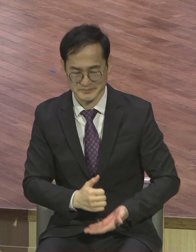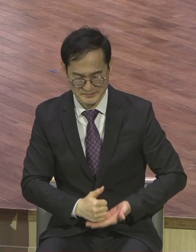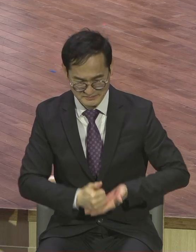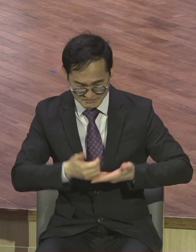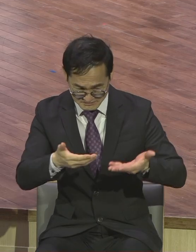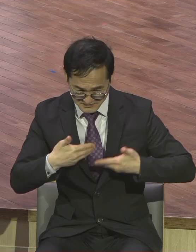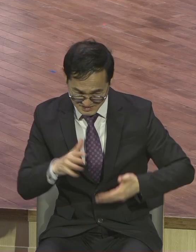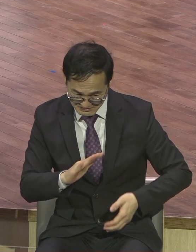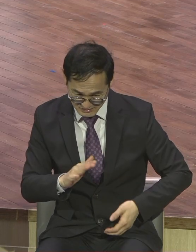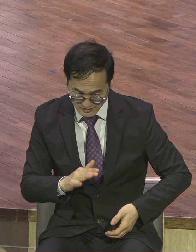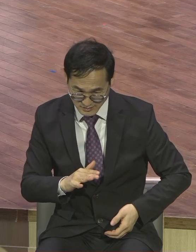하나님은 업신여기다니